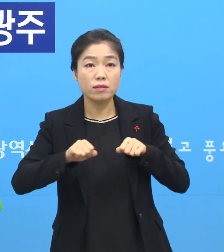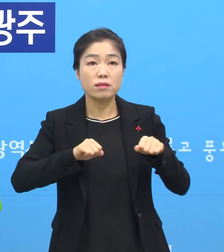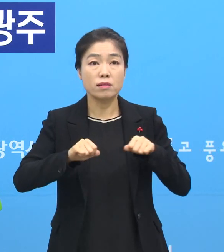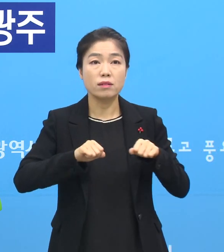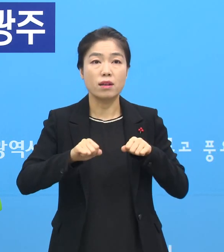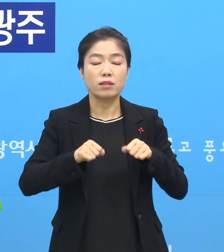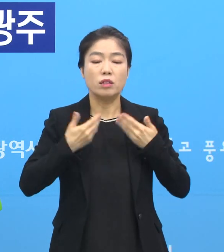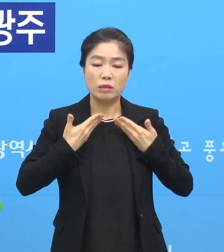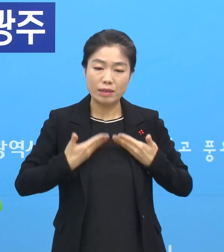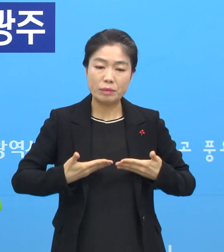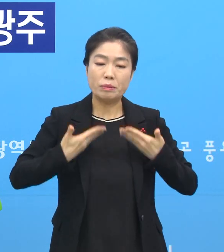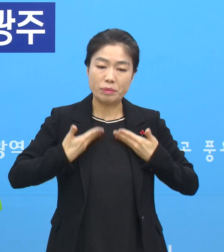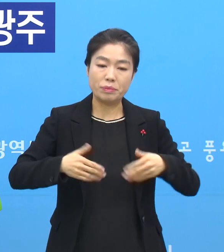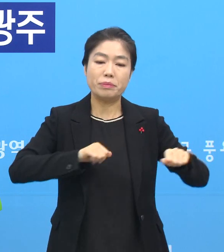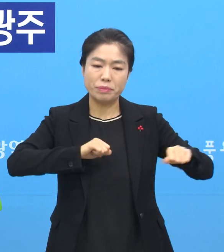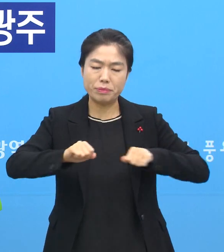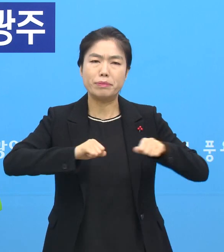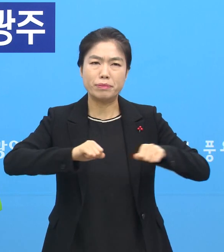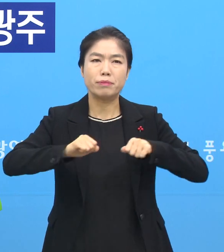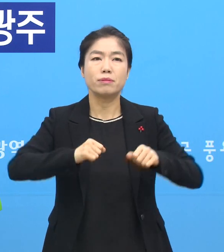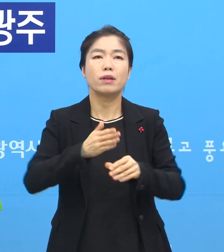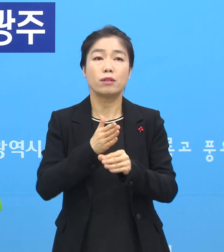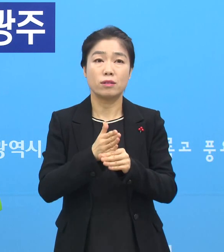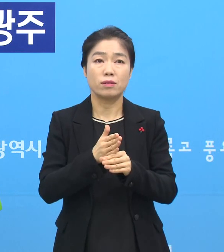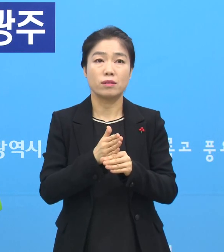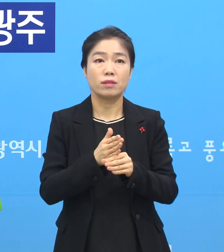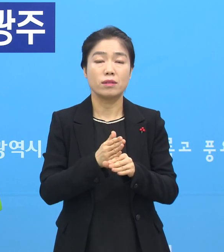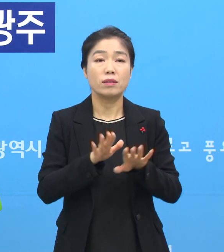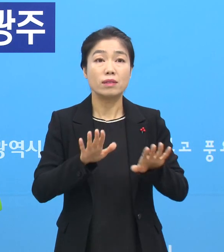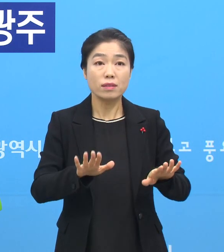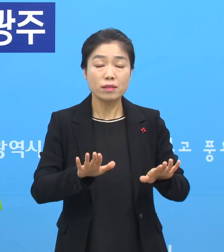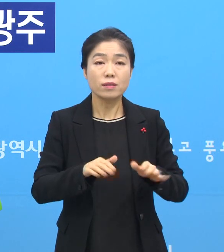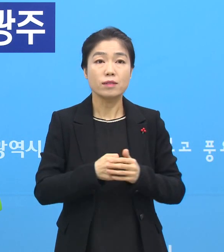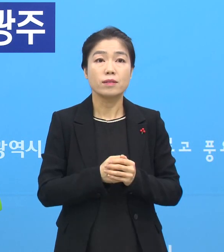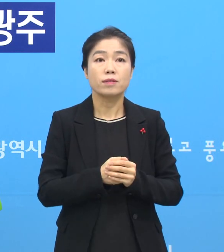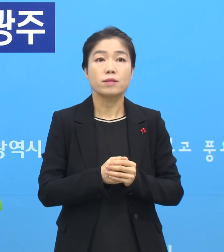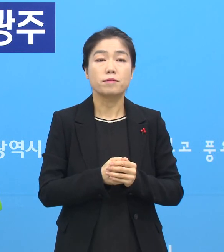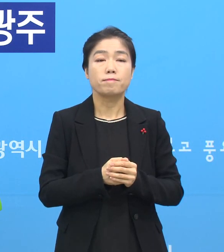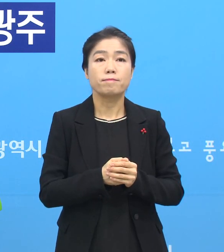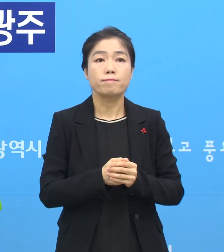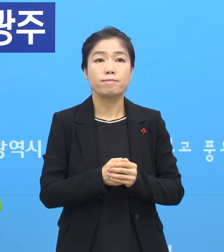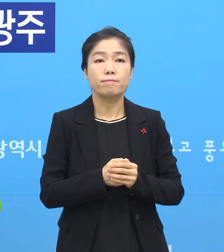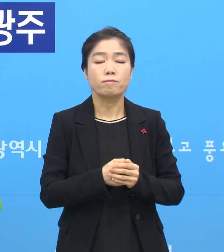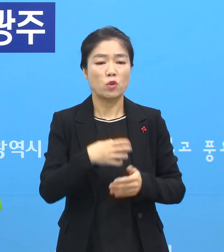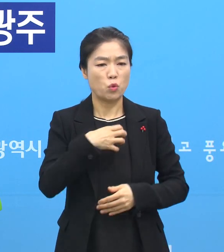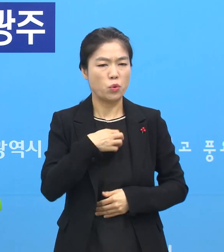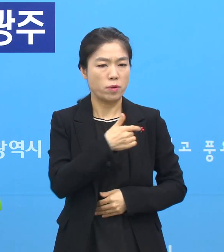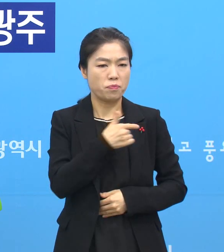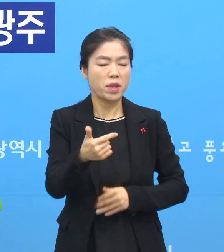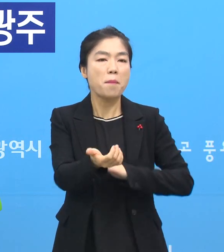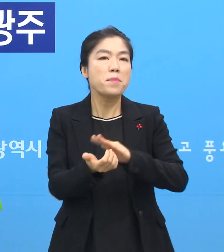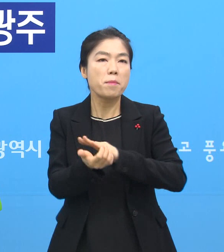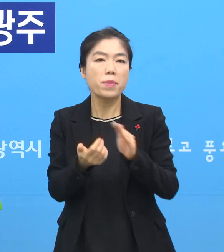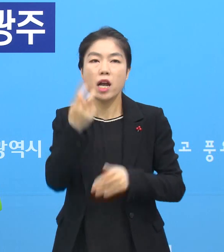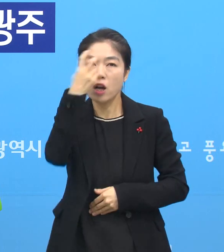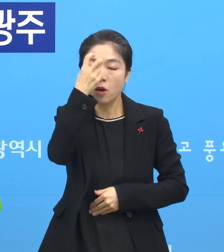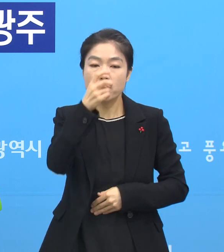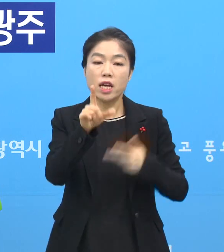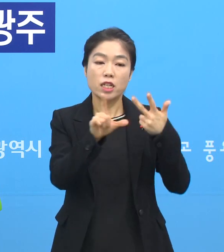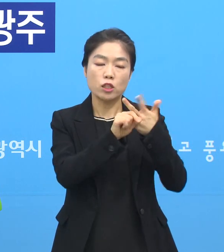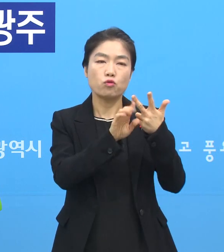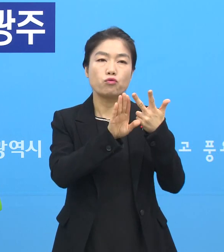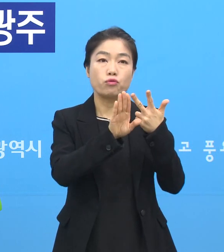차분히 하고 있다는 말씀드립니다. 먼저 인지경의입니다. 저희들이 고위험에 대한 선제검사를 7월